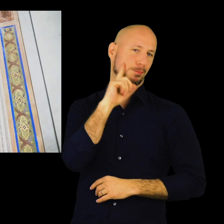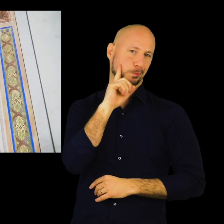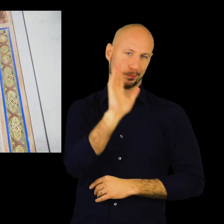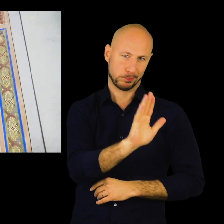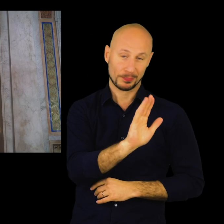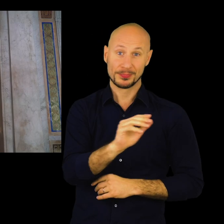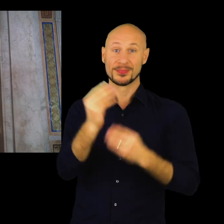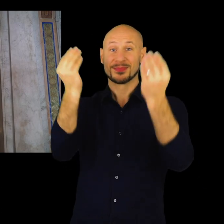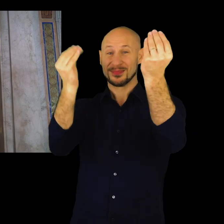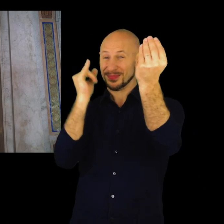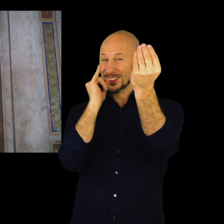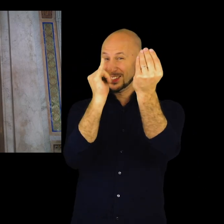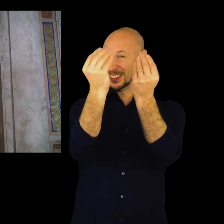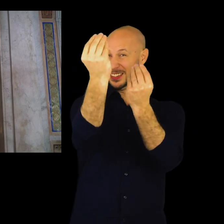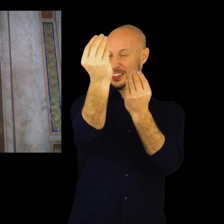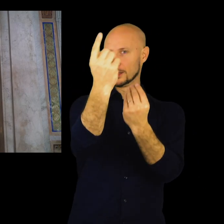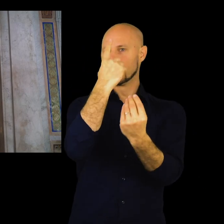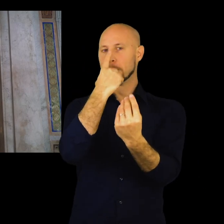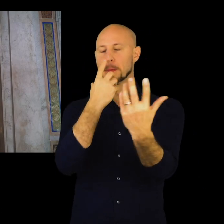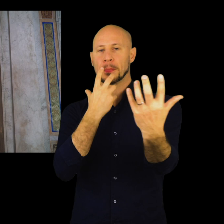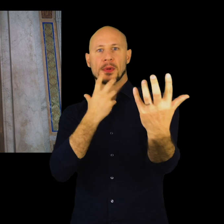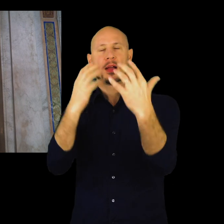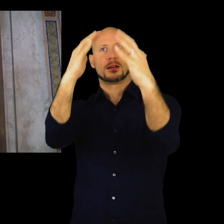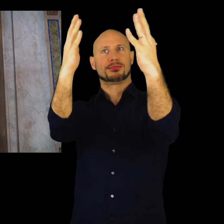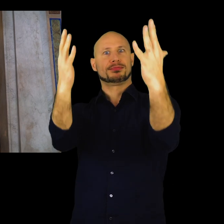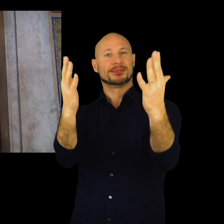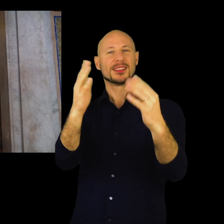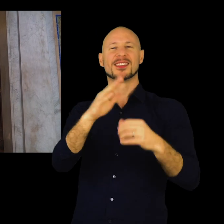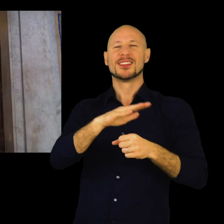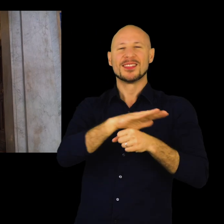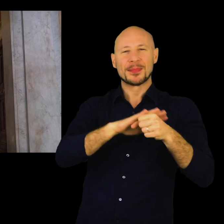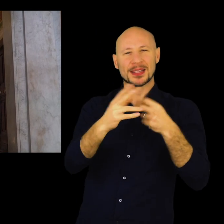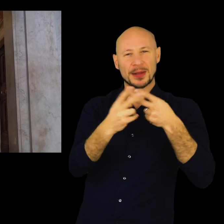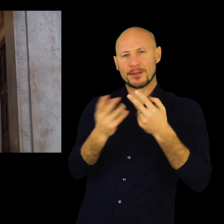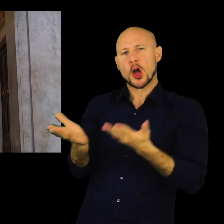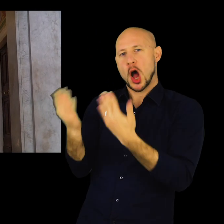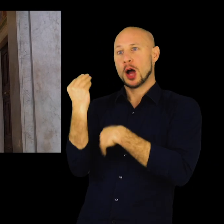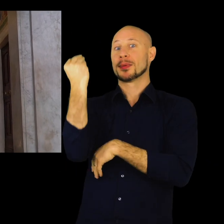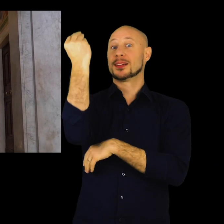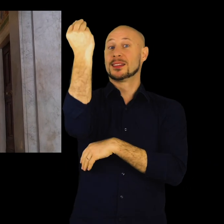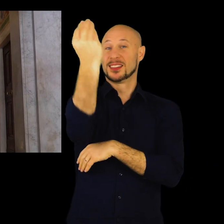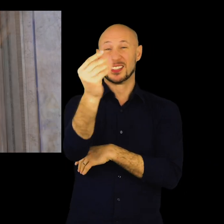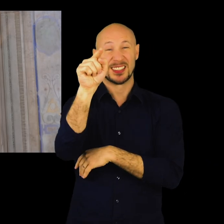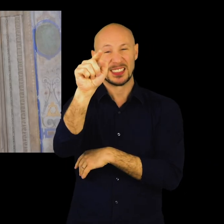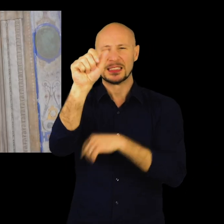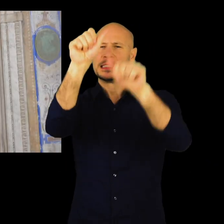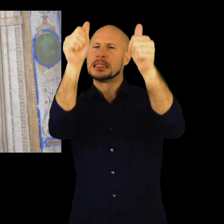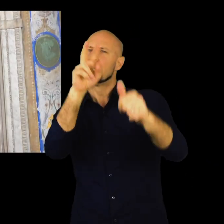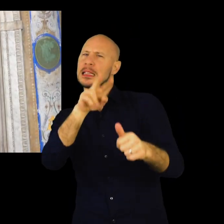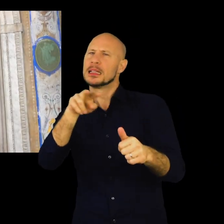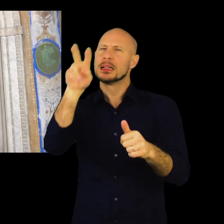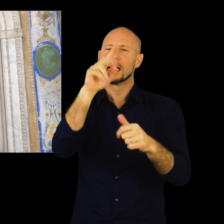Troia. E, infine, in modo molto scenografico, Antino, di Niccolò Traverso. Una stata acquistata